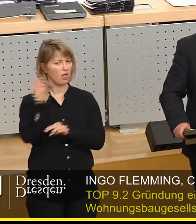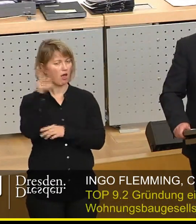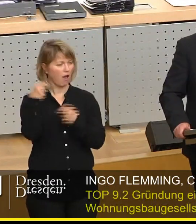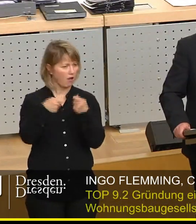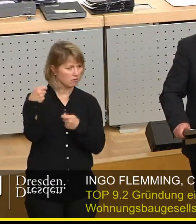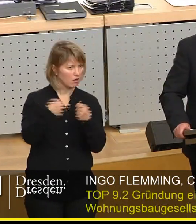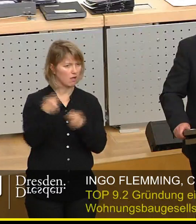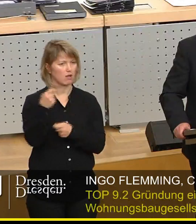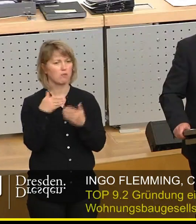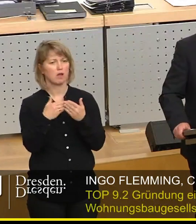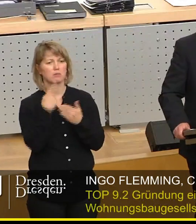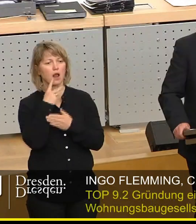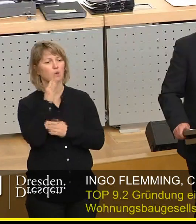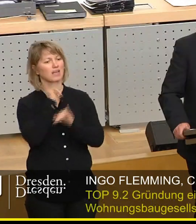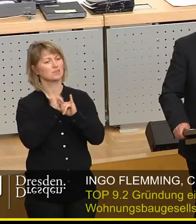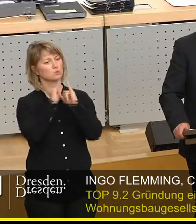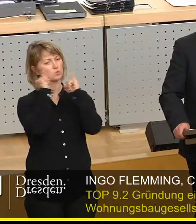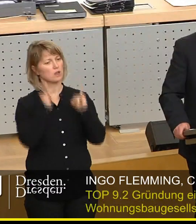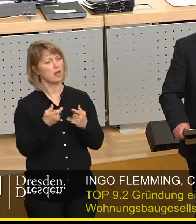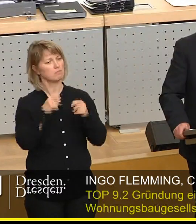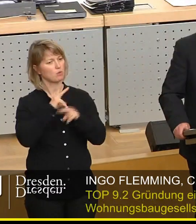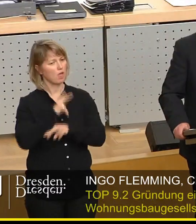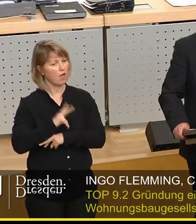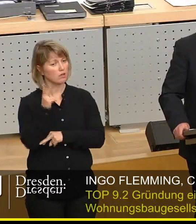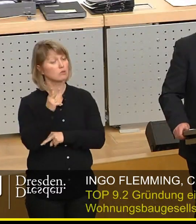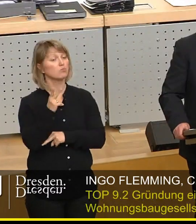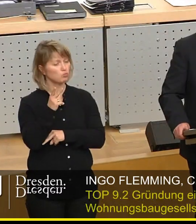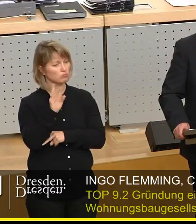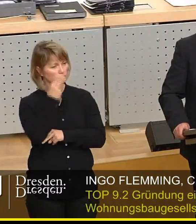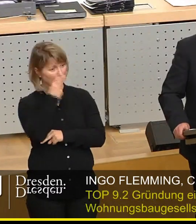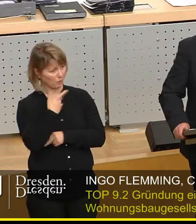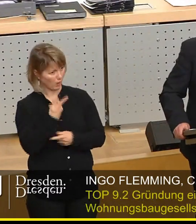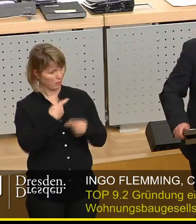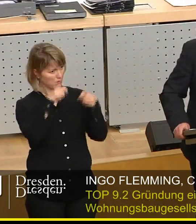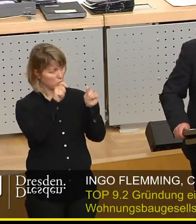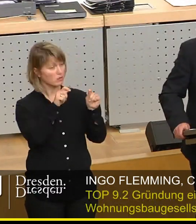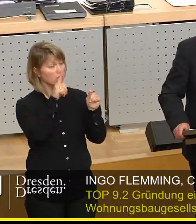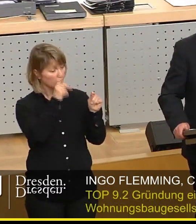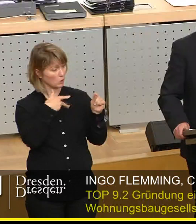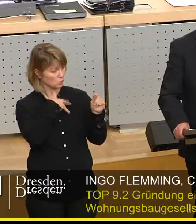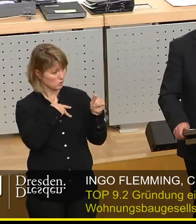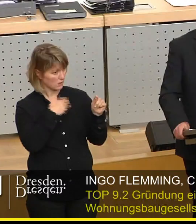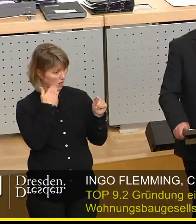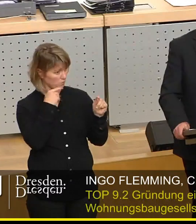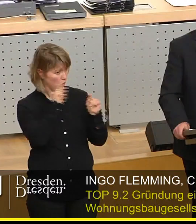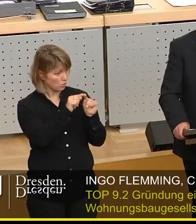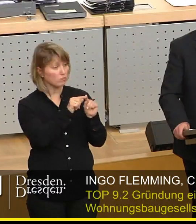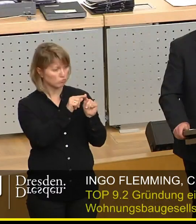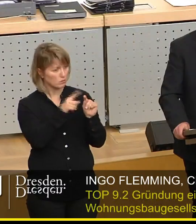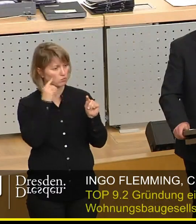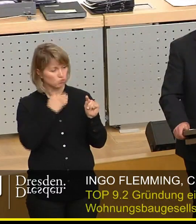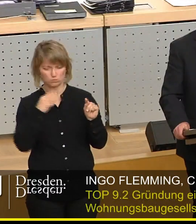institutionelle Bauherren auch bestimmte Anteile an staatlich subventionierten